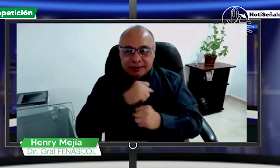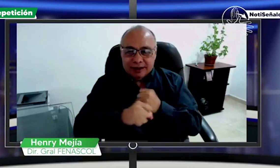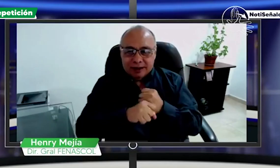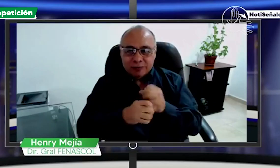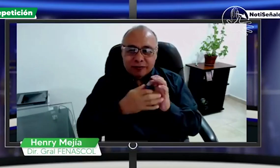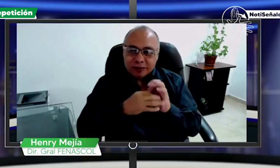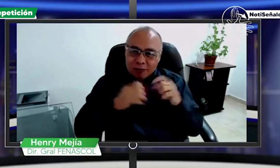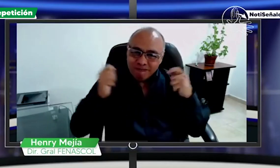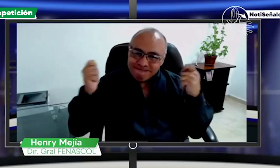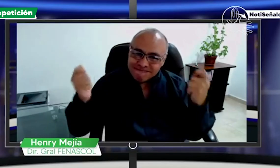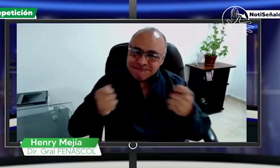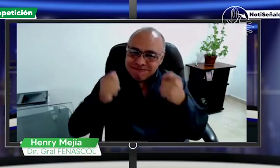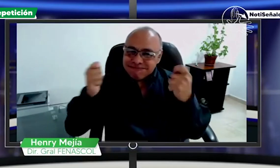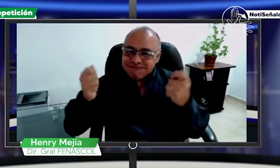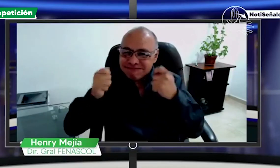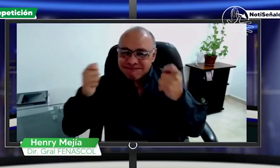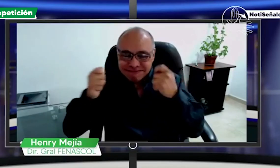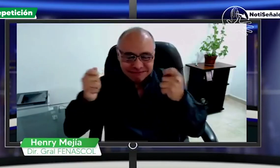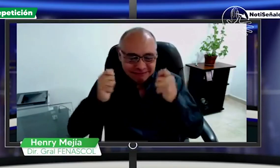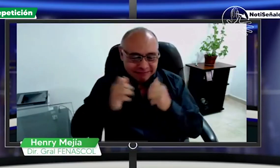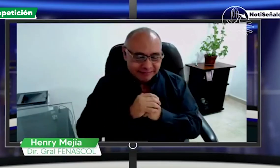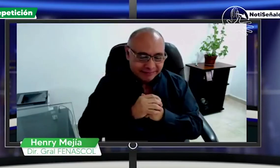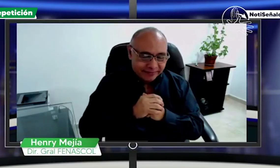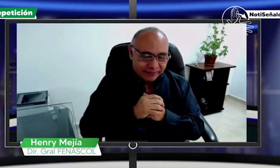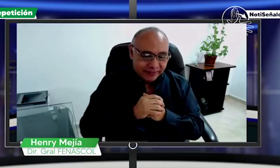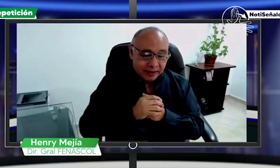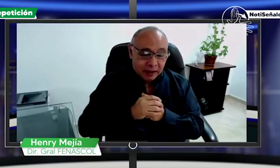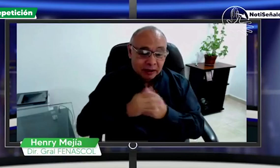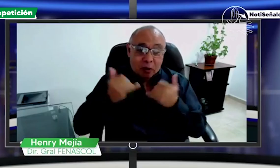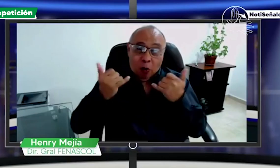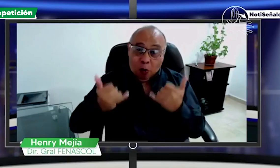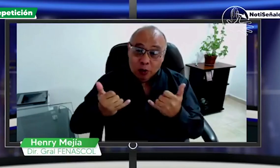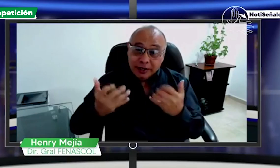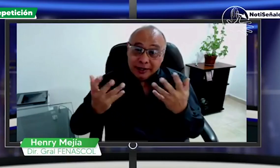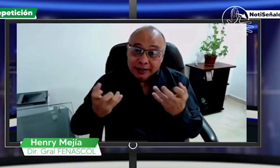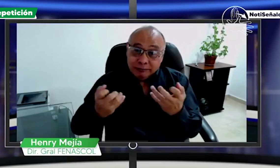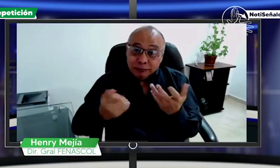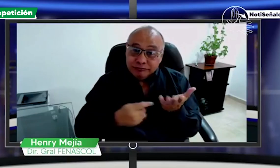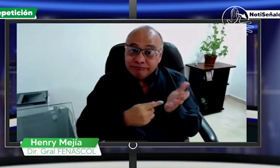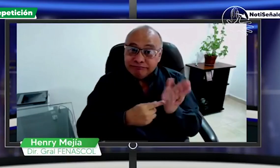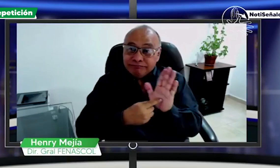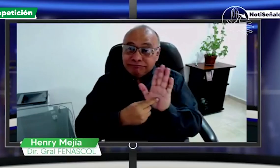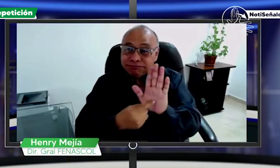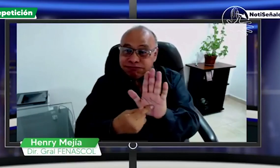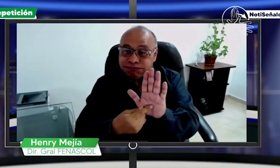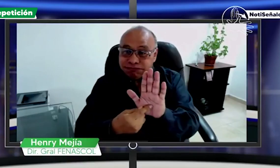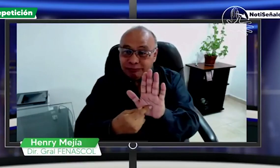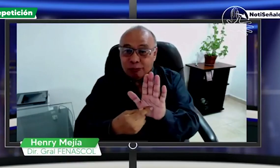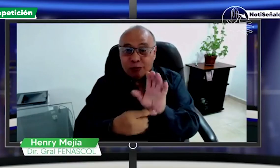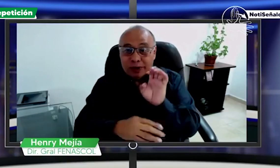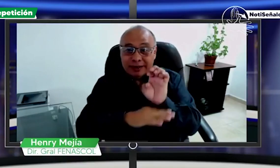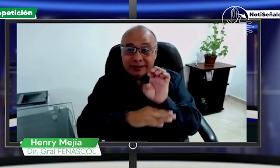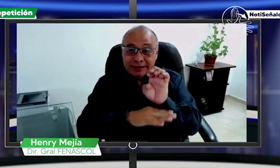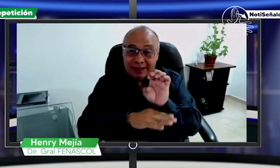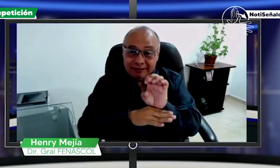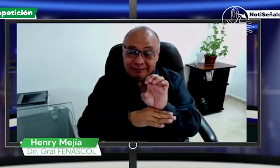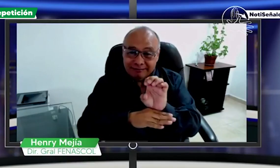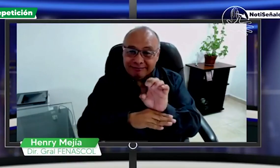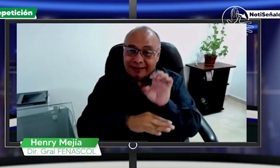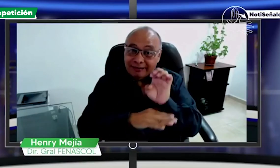100 entidades que ya están abriendo sus espacios inclusivos. Es precisamente lo que